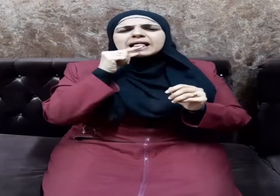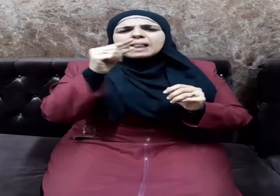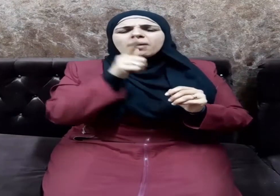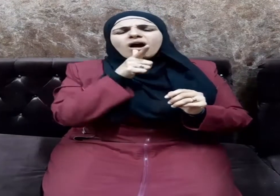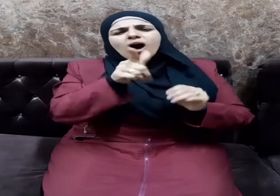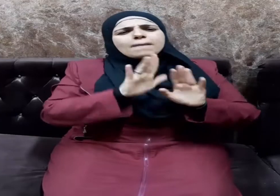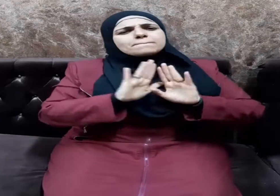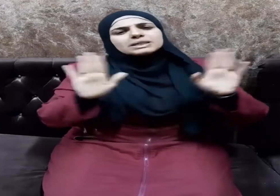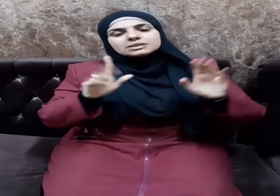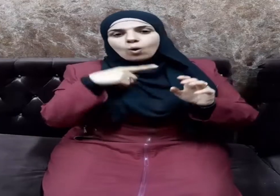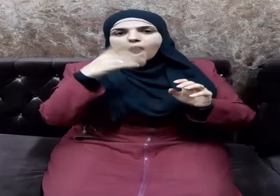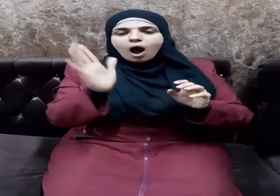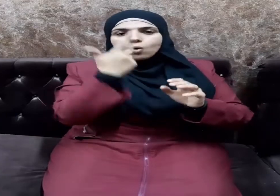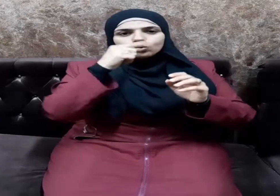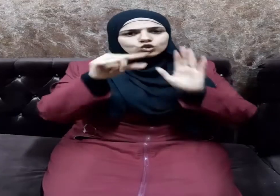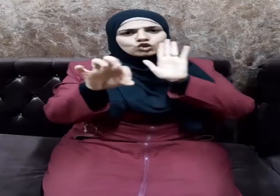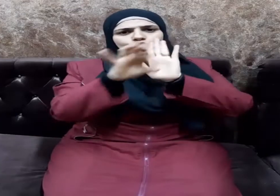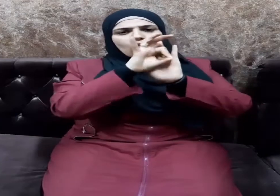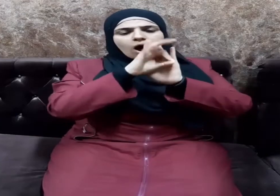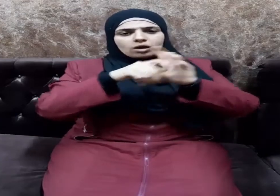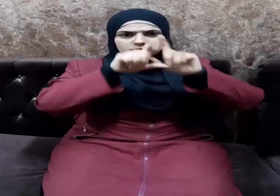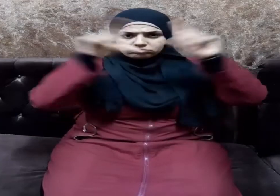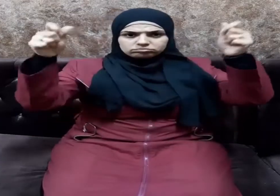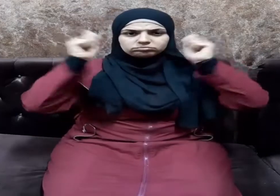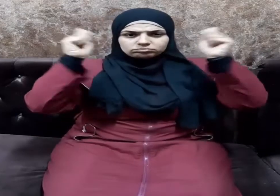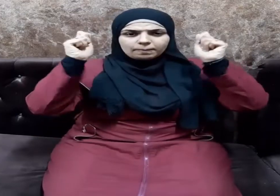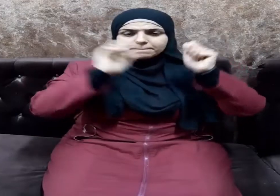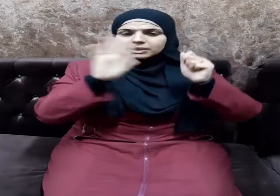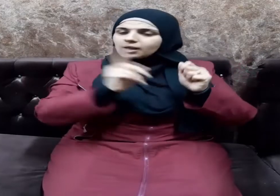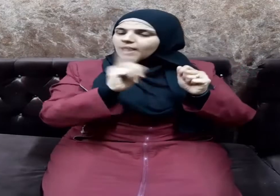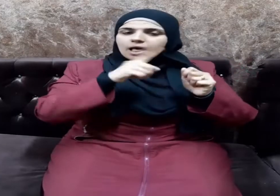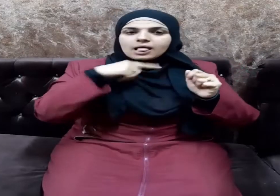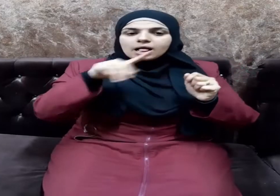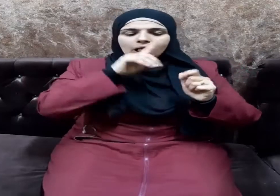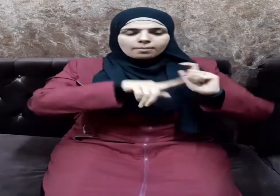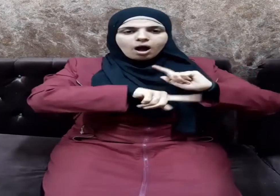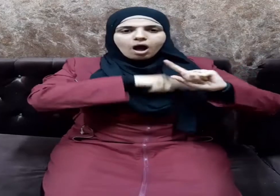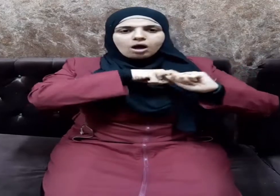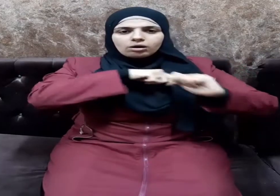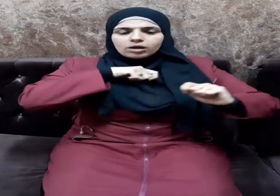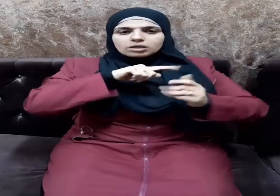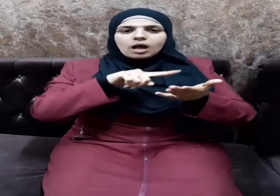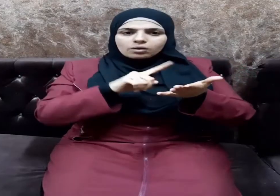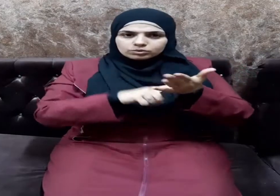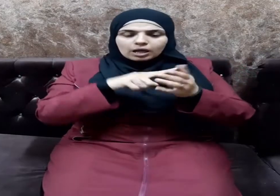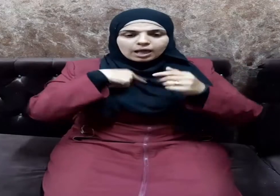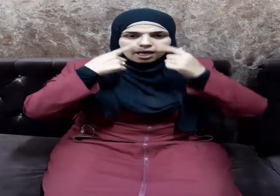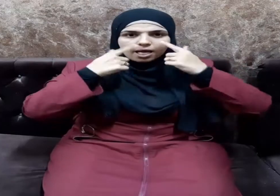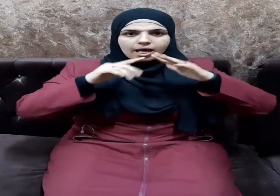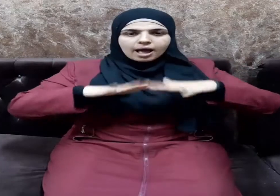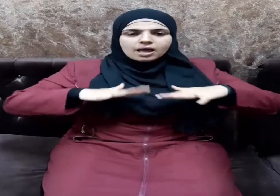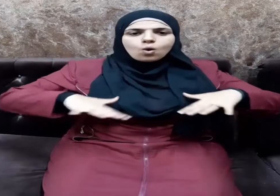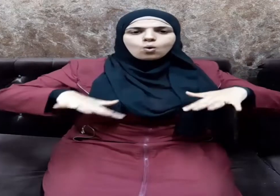تقال أو شعارا يرفع إنما هي عقيدة يحيى بها المسلم